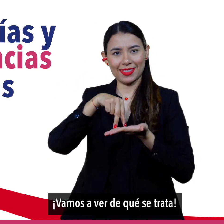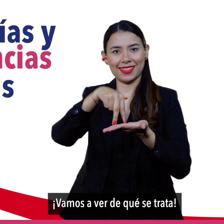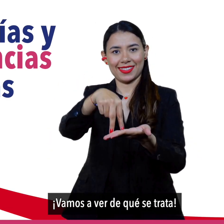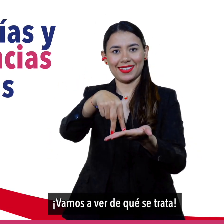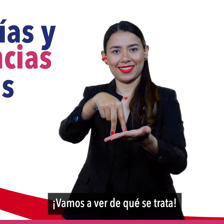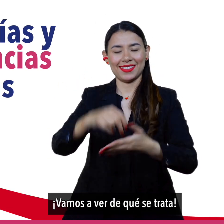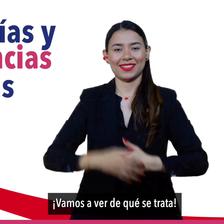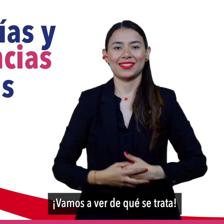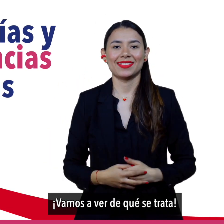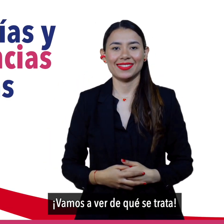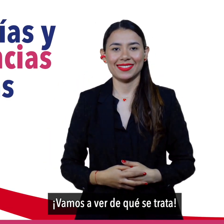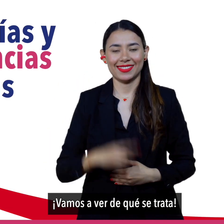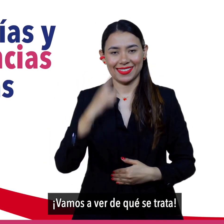Vamos a ver de qué se trata.